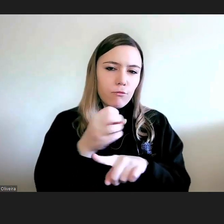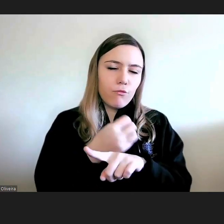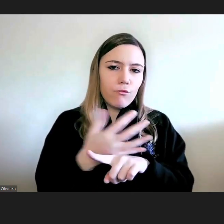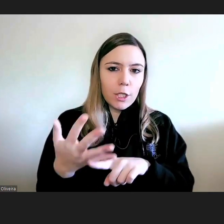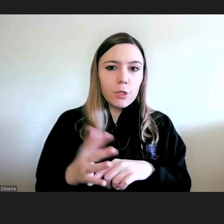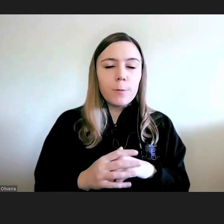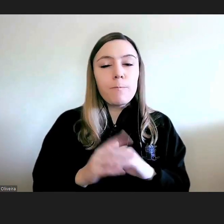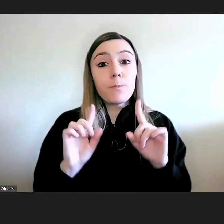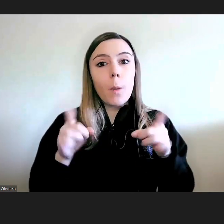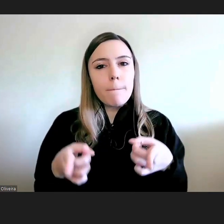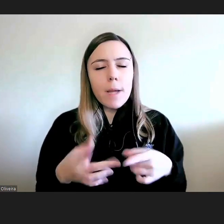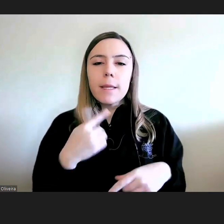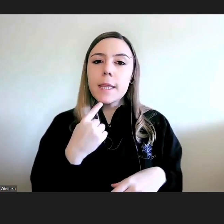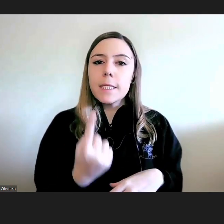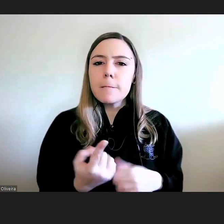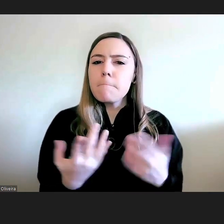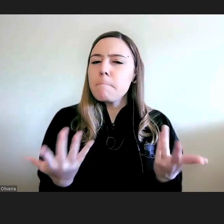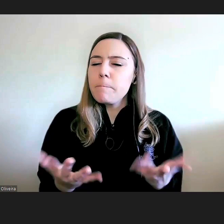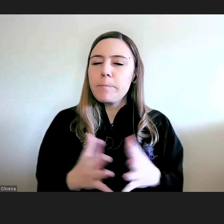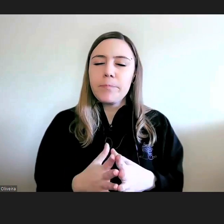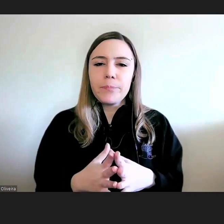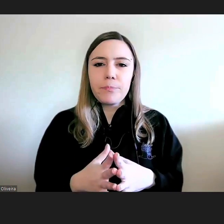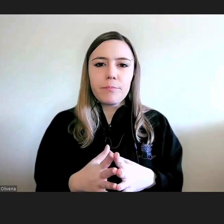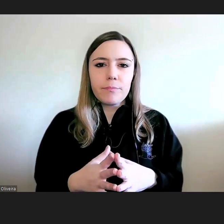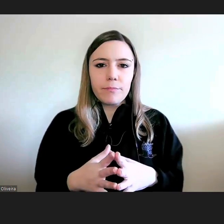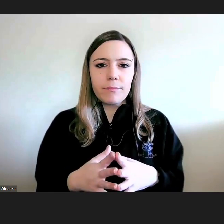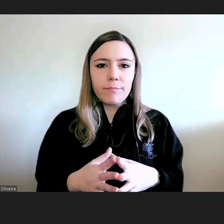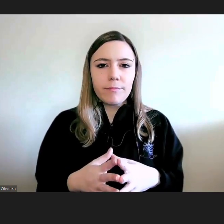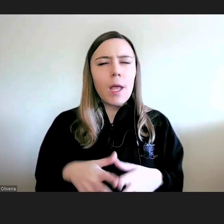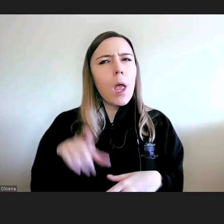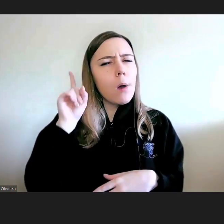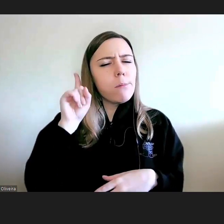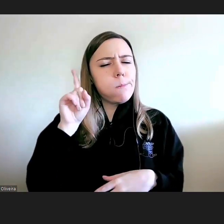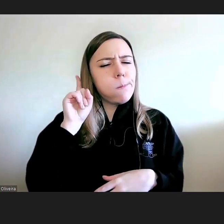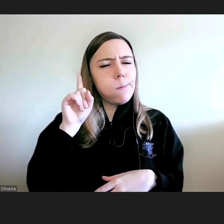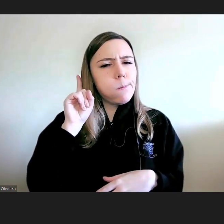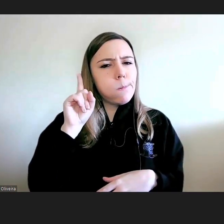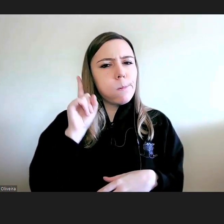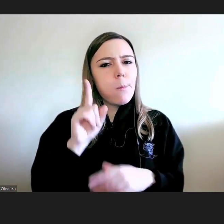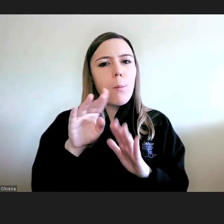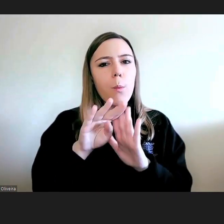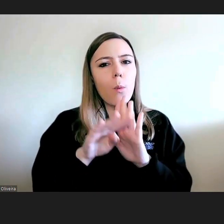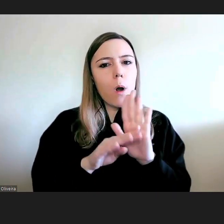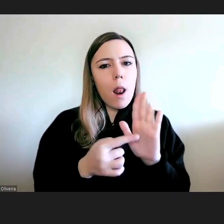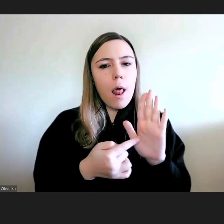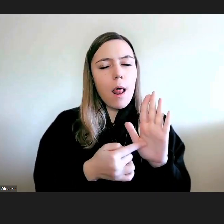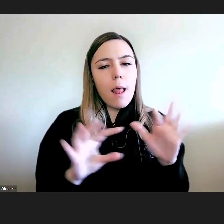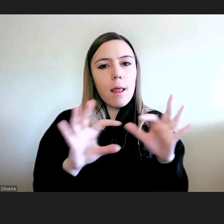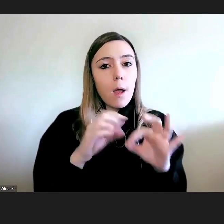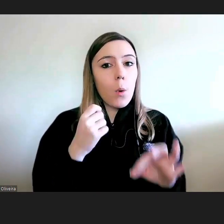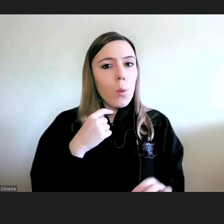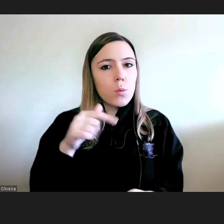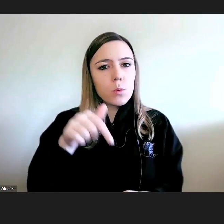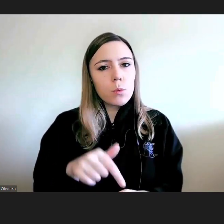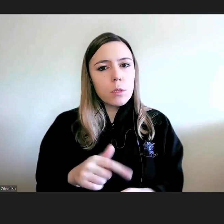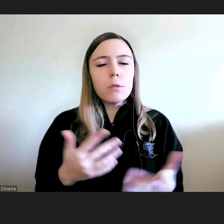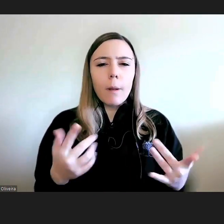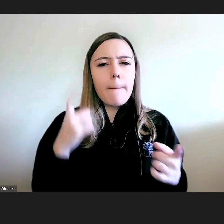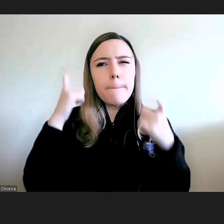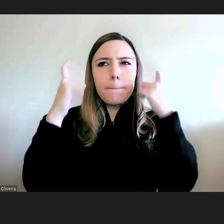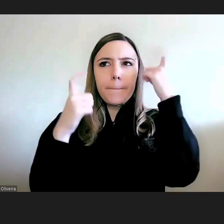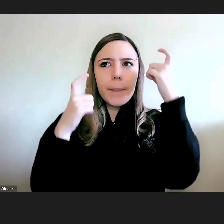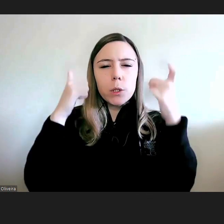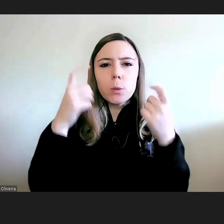Começaria por dizer que é muito pertinente, não é, que a programação deste curso tenha previsto como